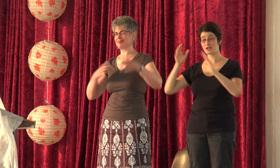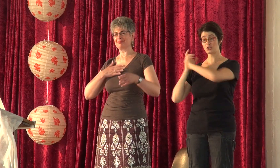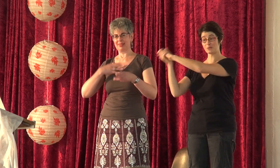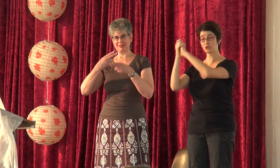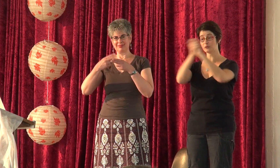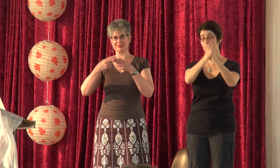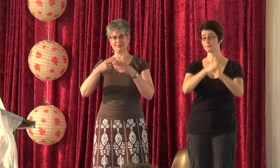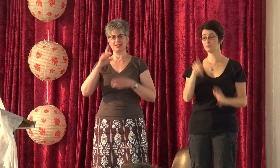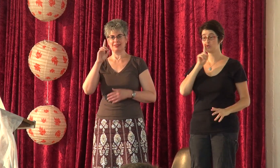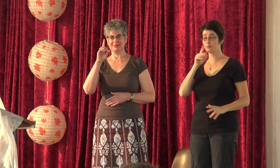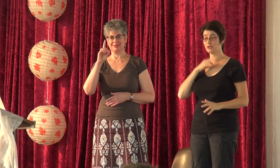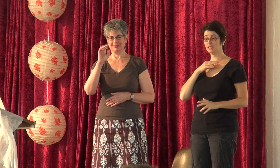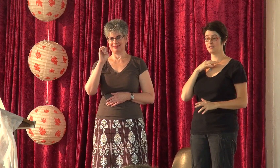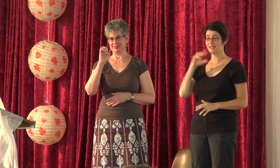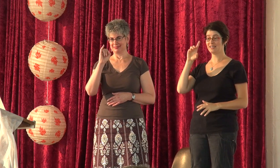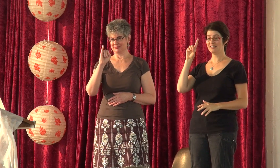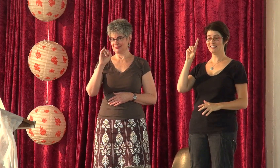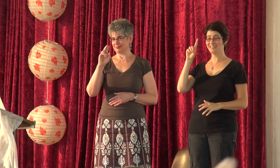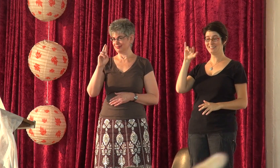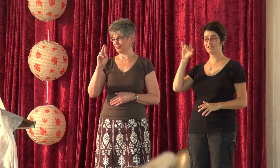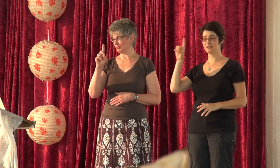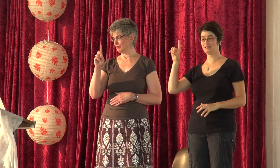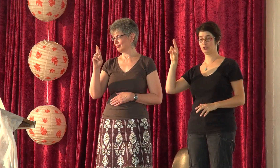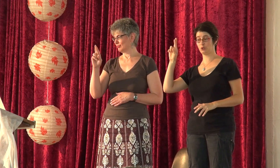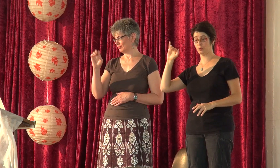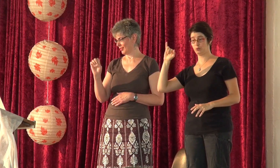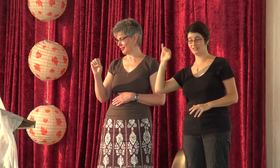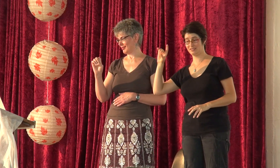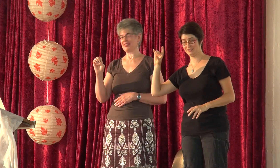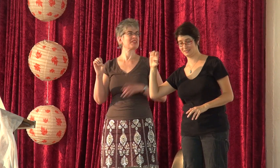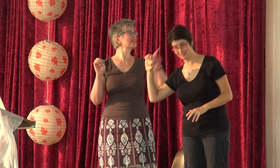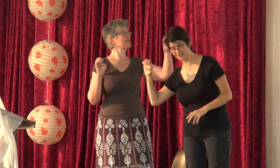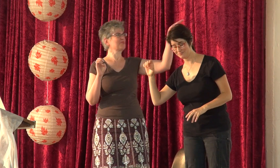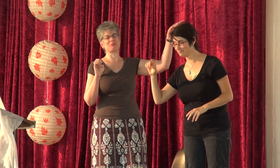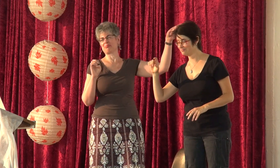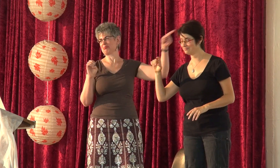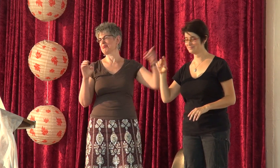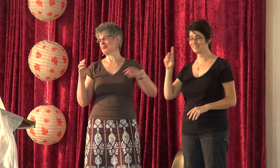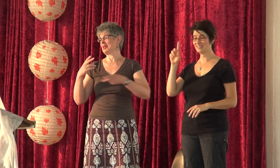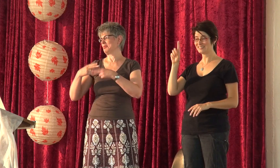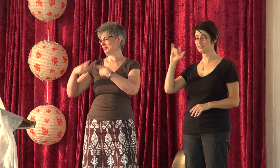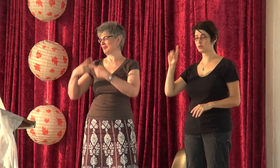שלום לכולם שמי DHUA שלופר אתם יכולים לראות